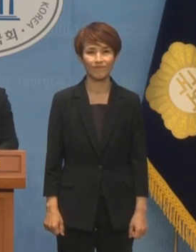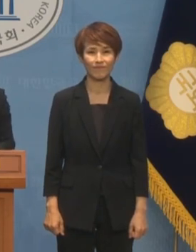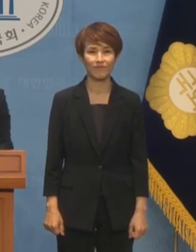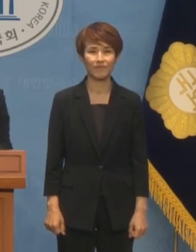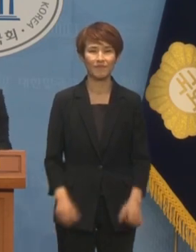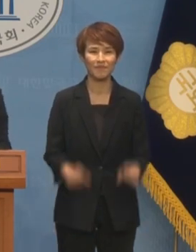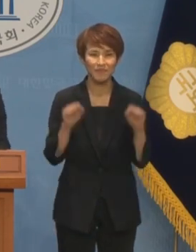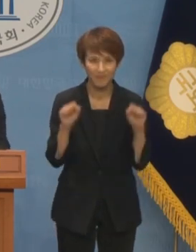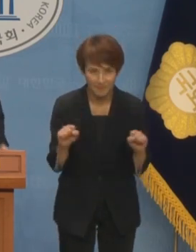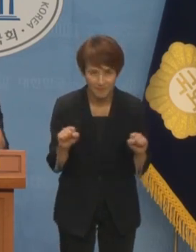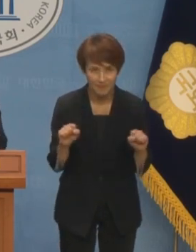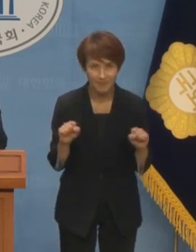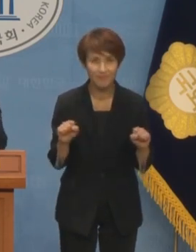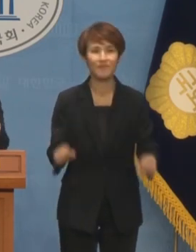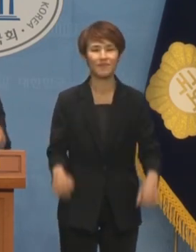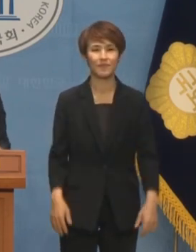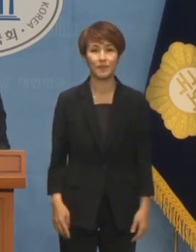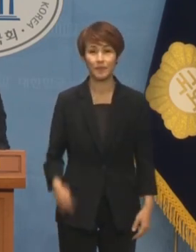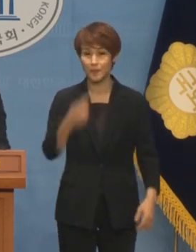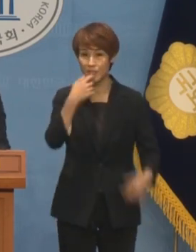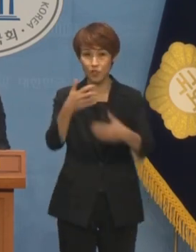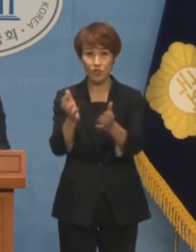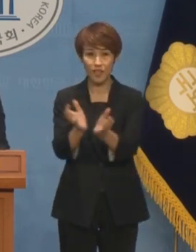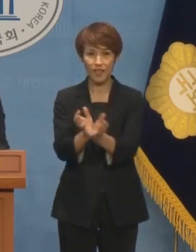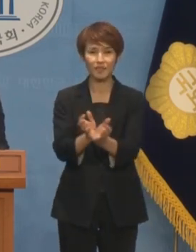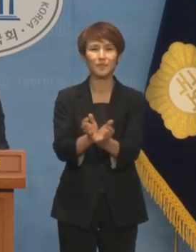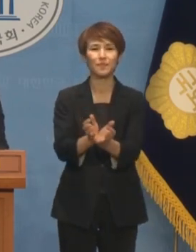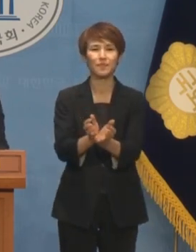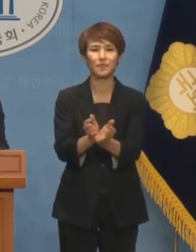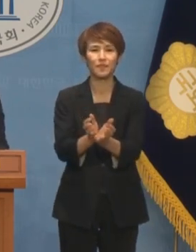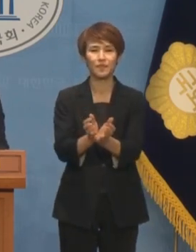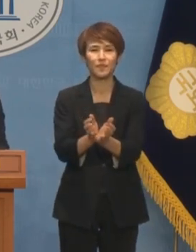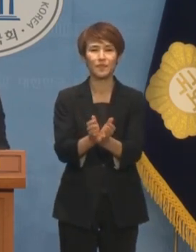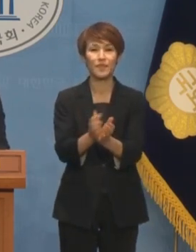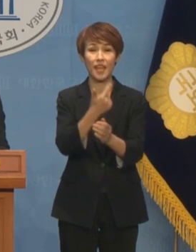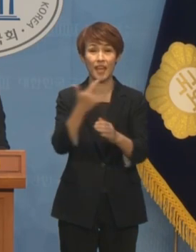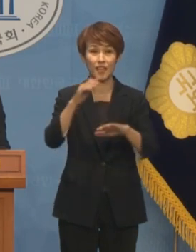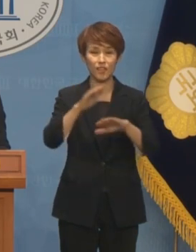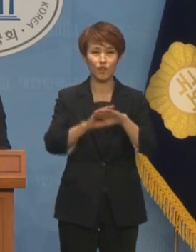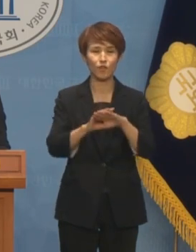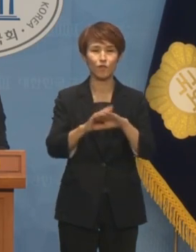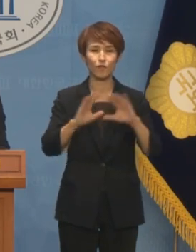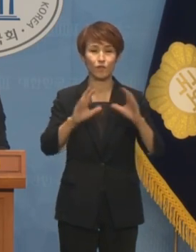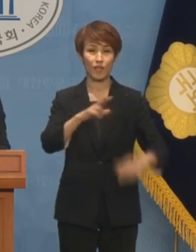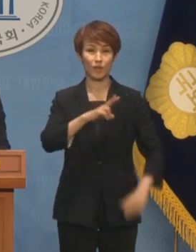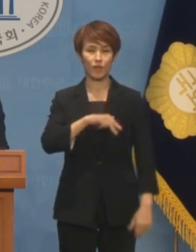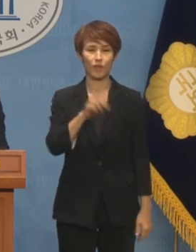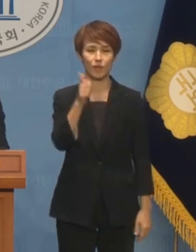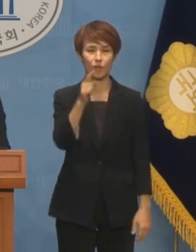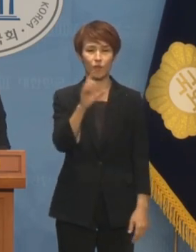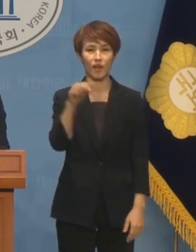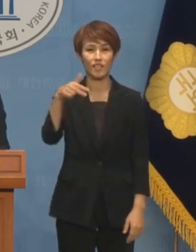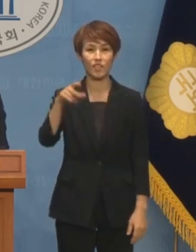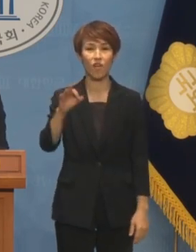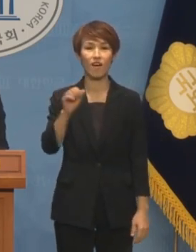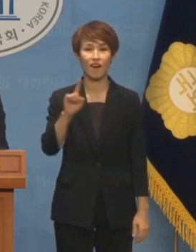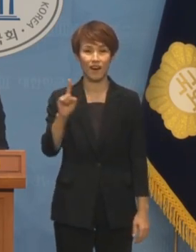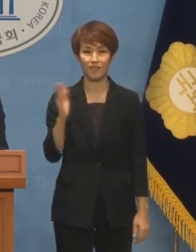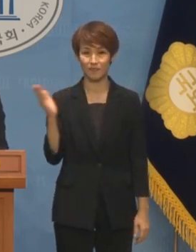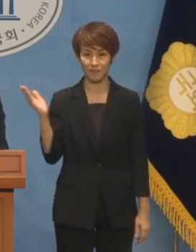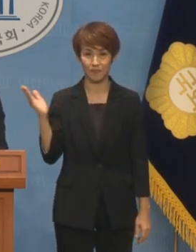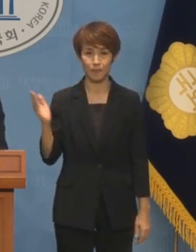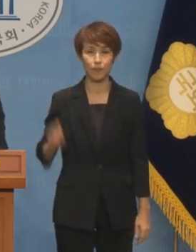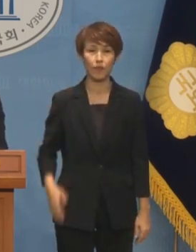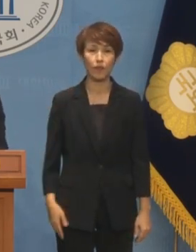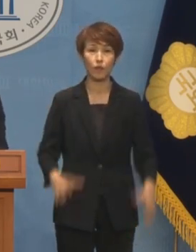안녕하십니까 더불어민주당 대전유성구울 국회의원 황정하입니다. 존경하는